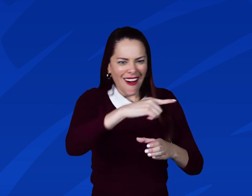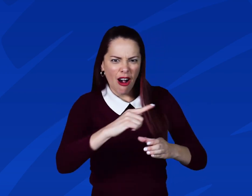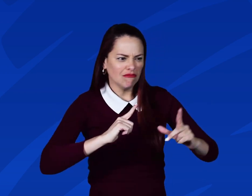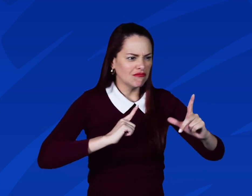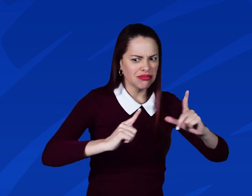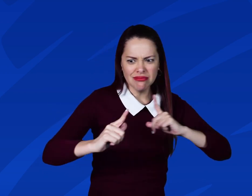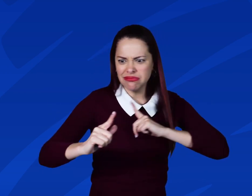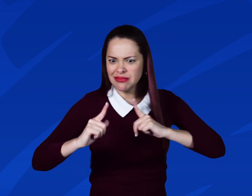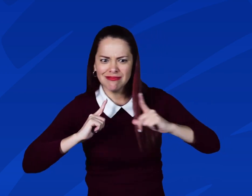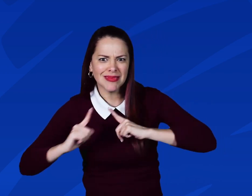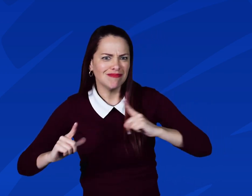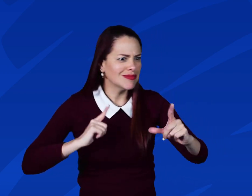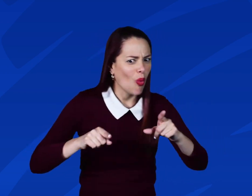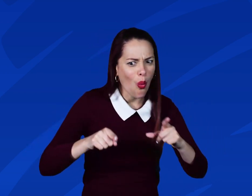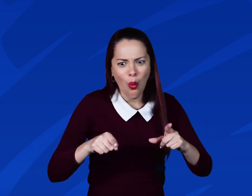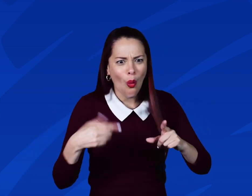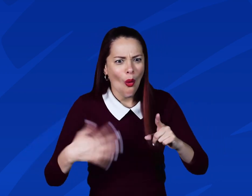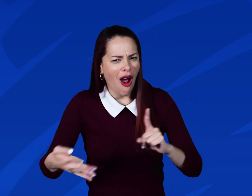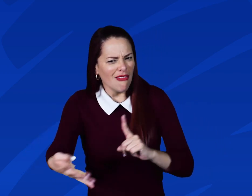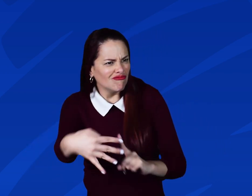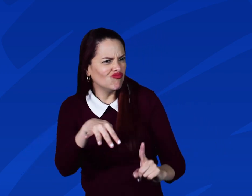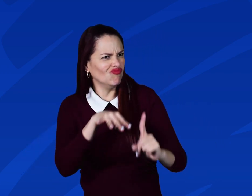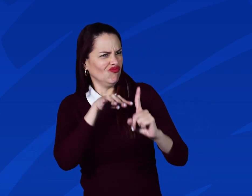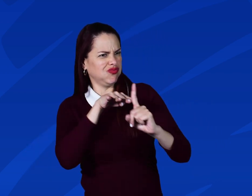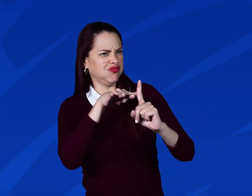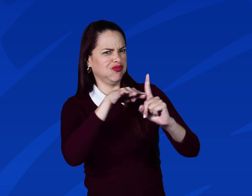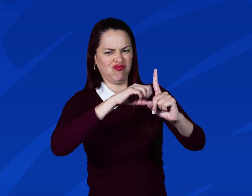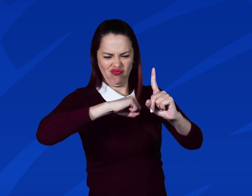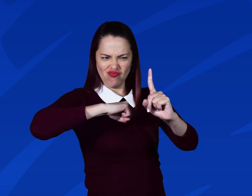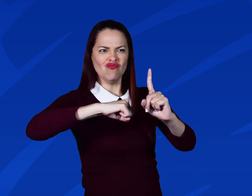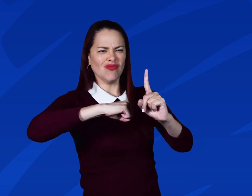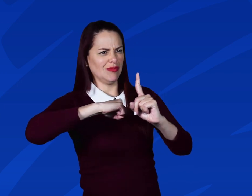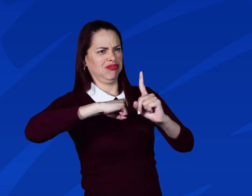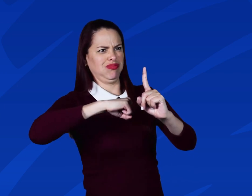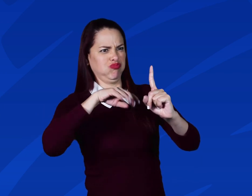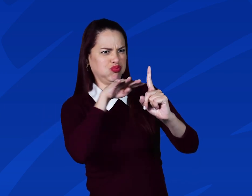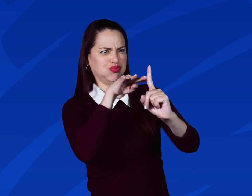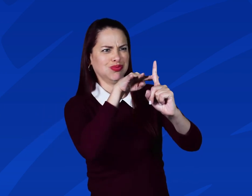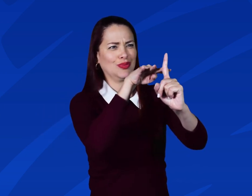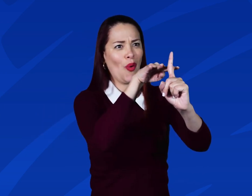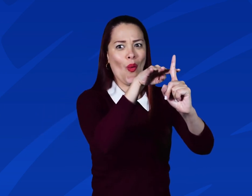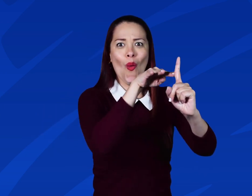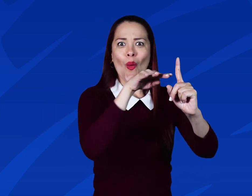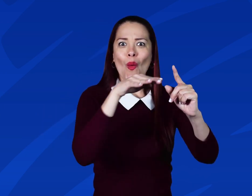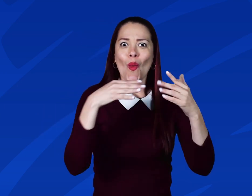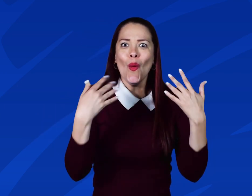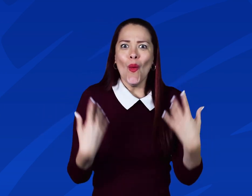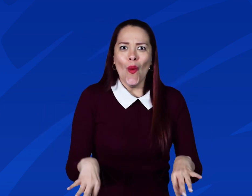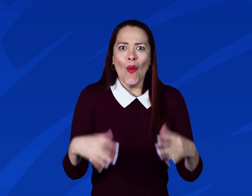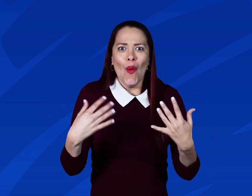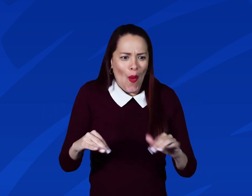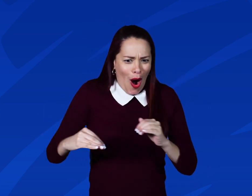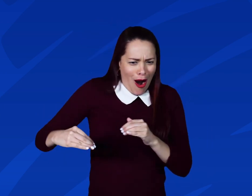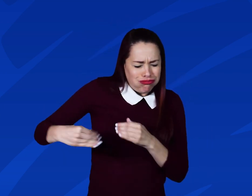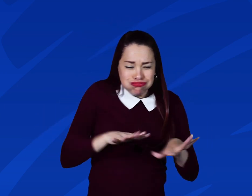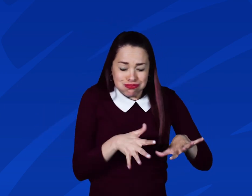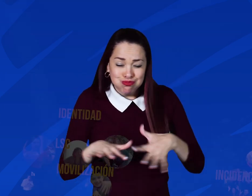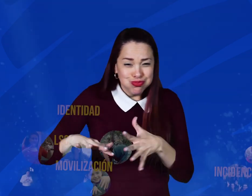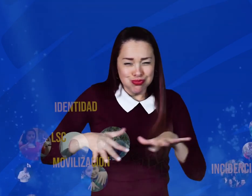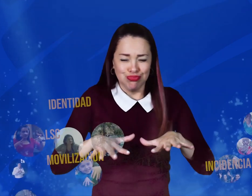la comunidad sorda Con sus asociaciones Empodera a líderes que hacen incidencia En defensa de sus derechos Un movimiento